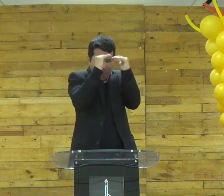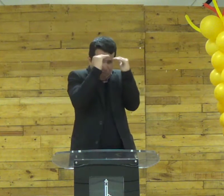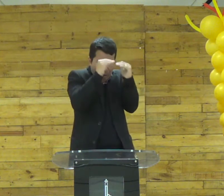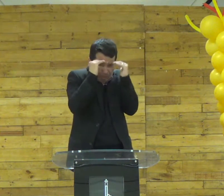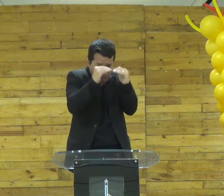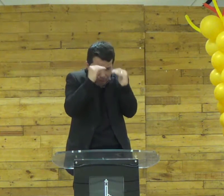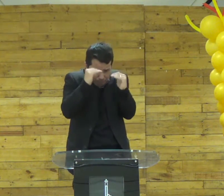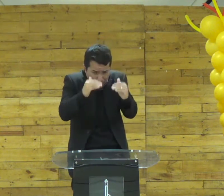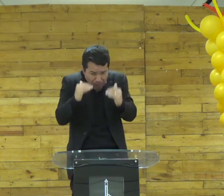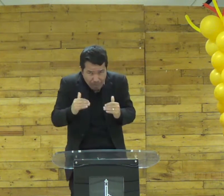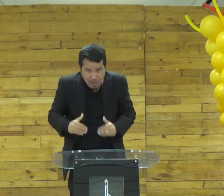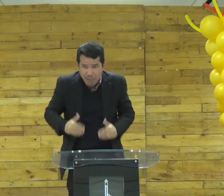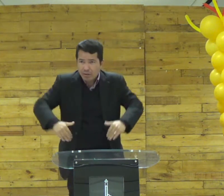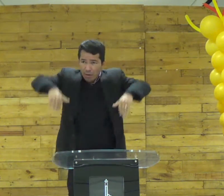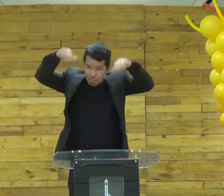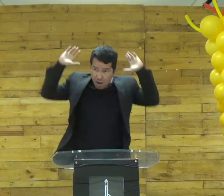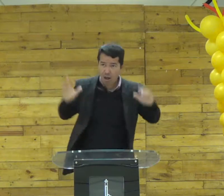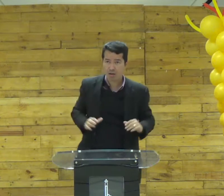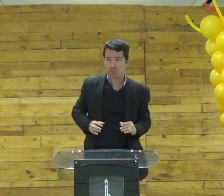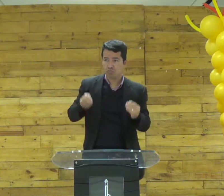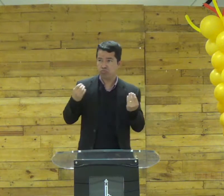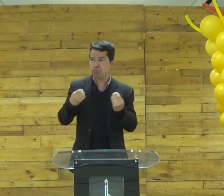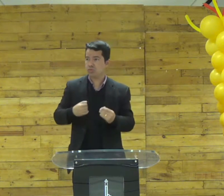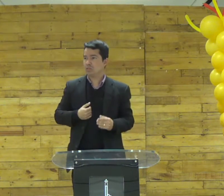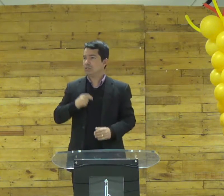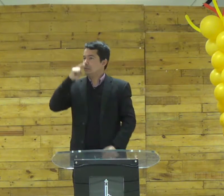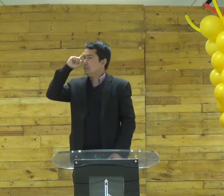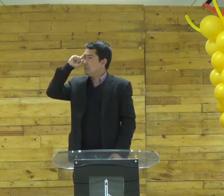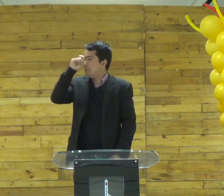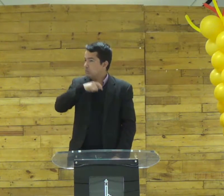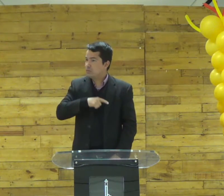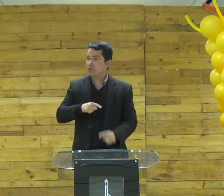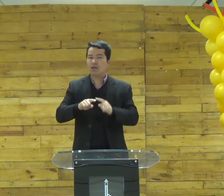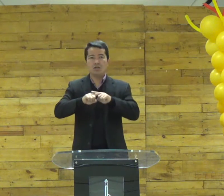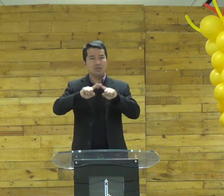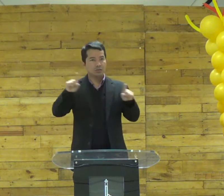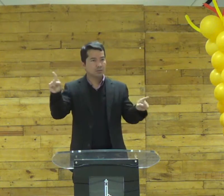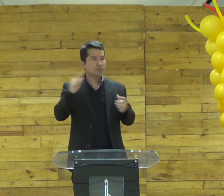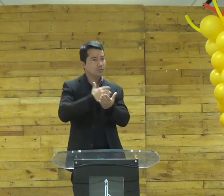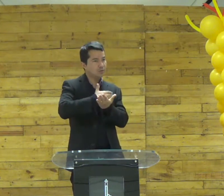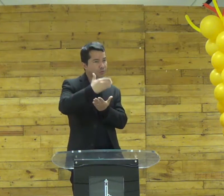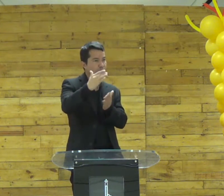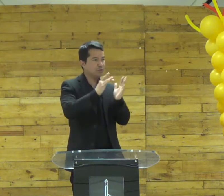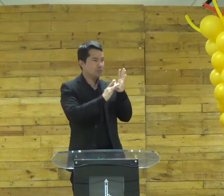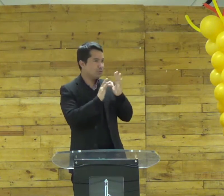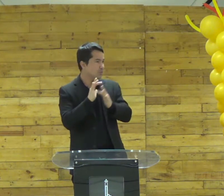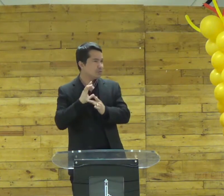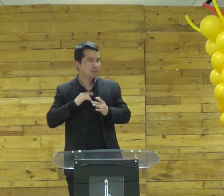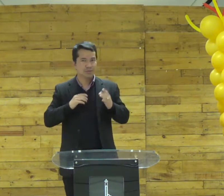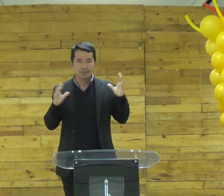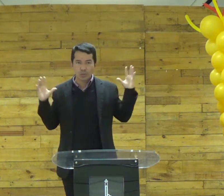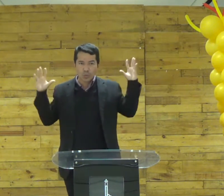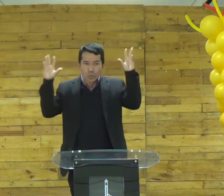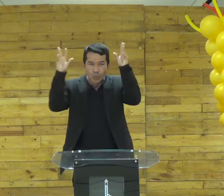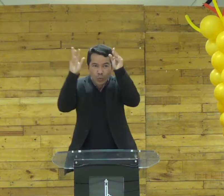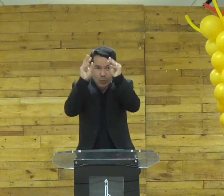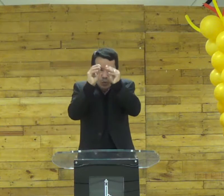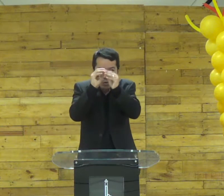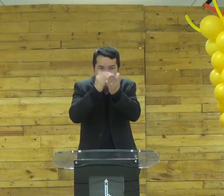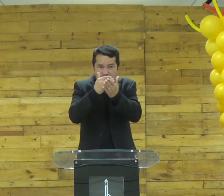são somente aqueles dez são 612 mandamentos e era muito complicado porque era tudo muito regrado mas aí quando Jesus